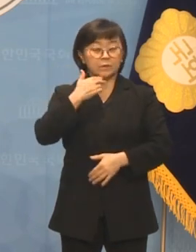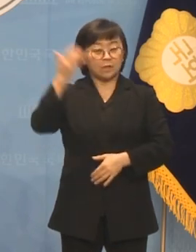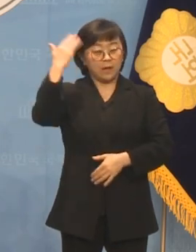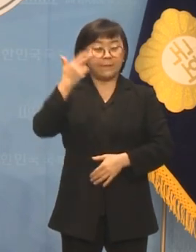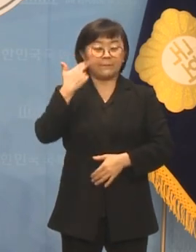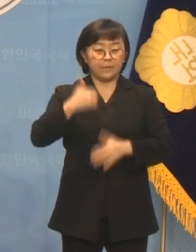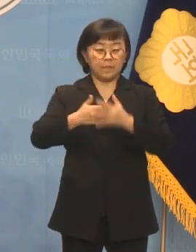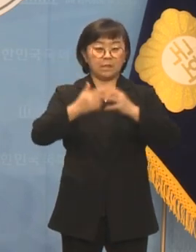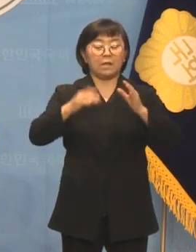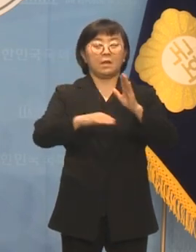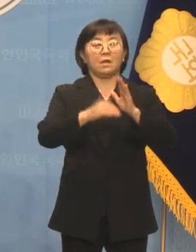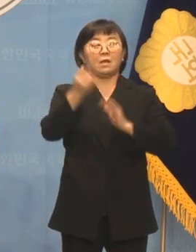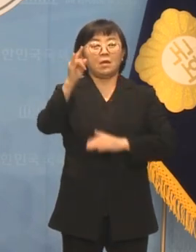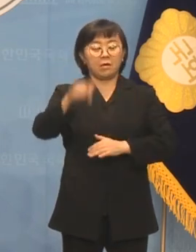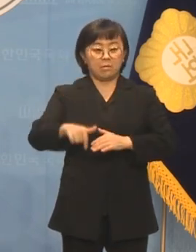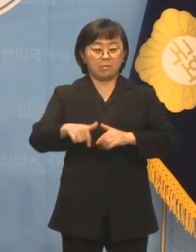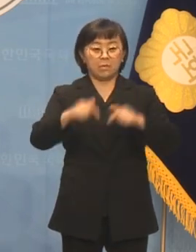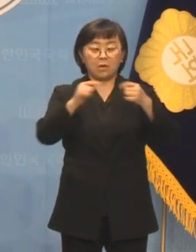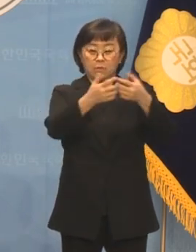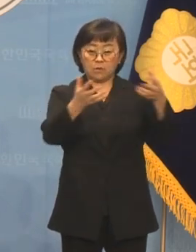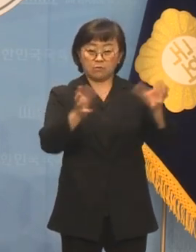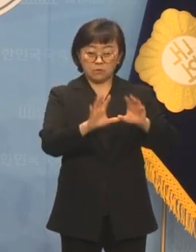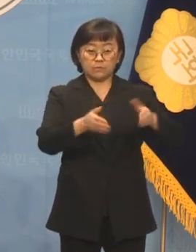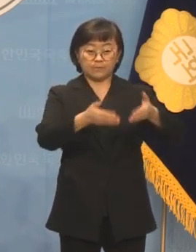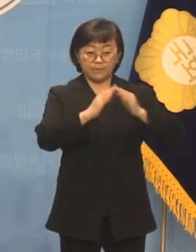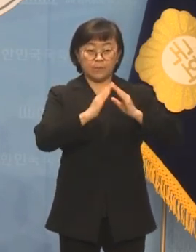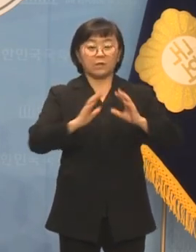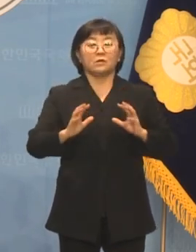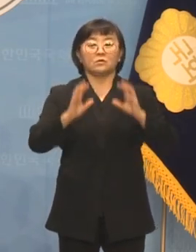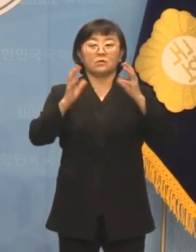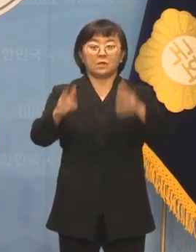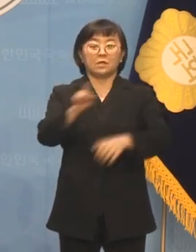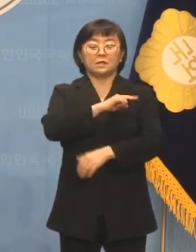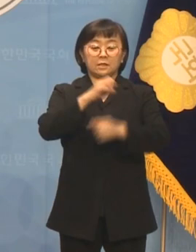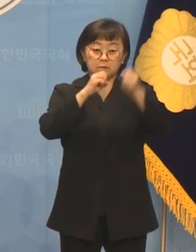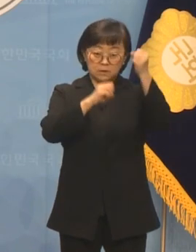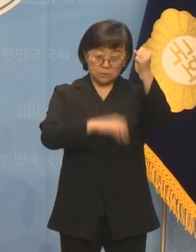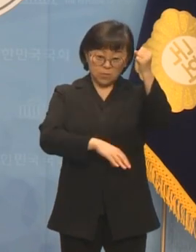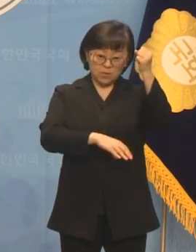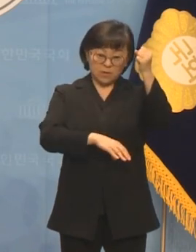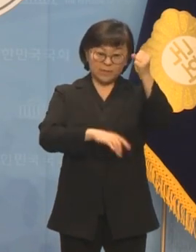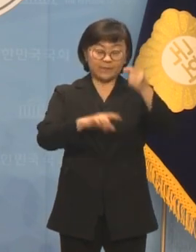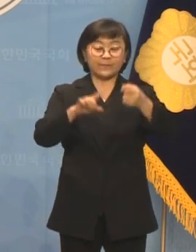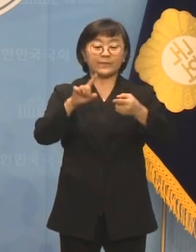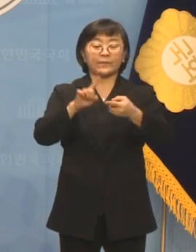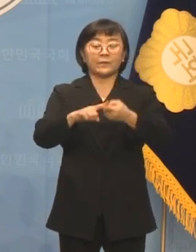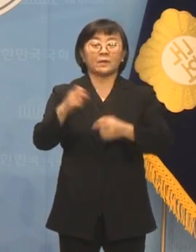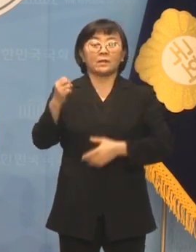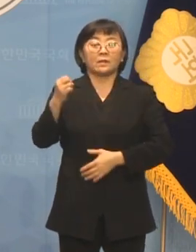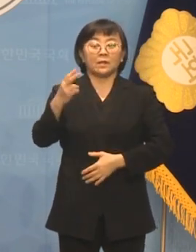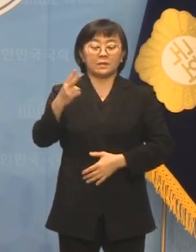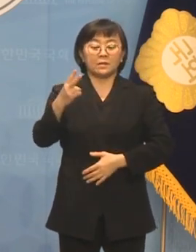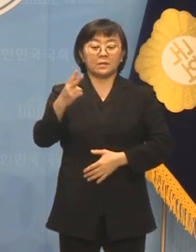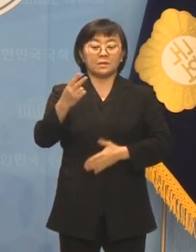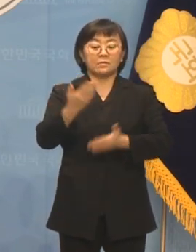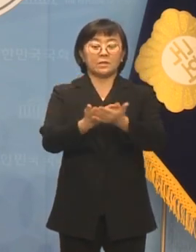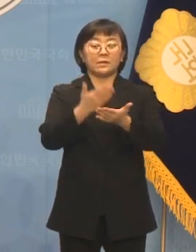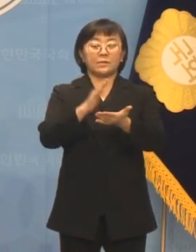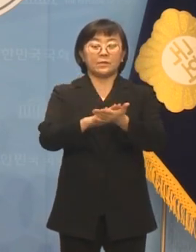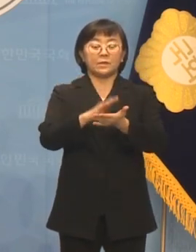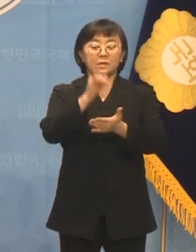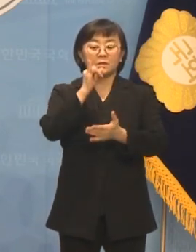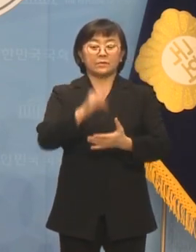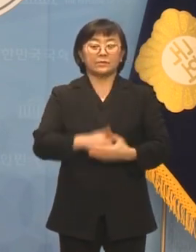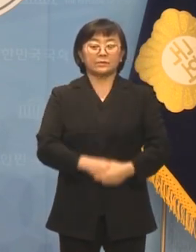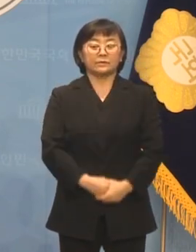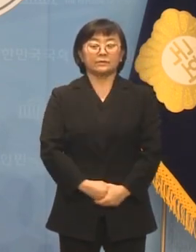핵협의그룹 창설을 통해 국가의 가장 근본적인 것들을 다시 재정비하고 계십니다.